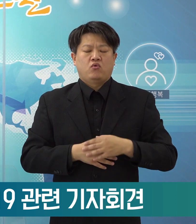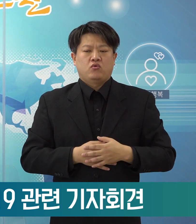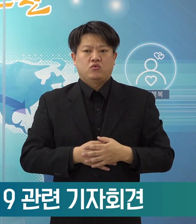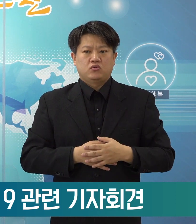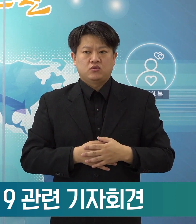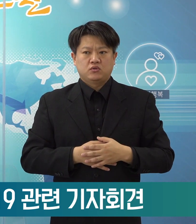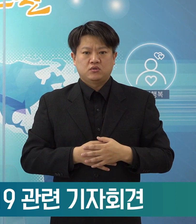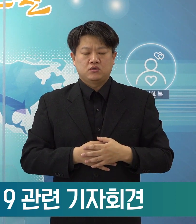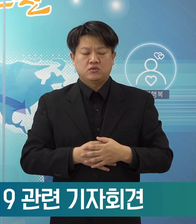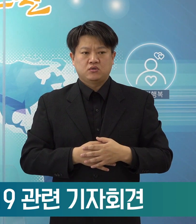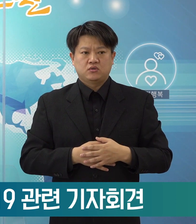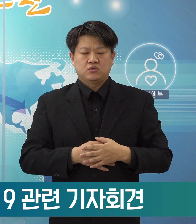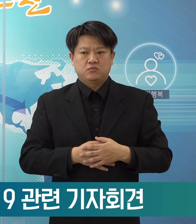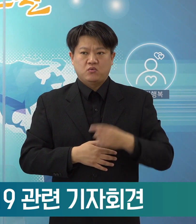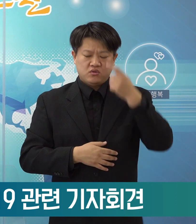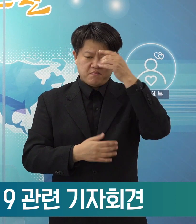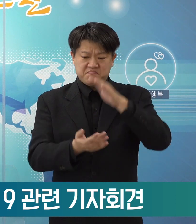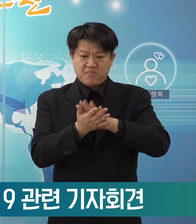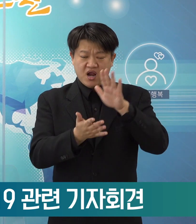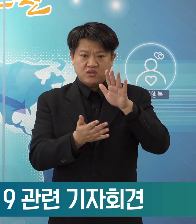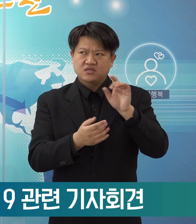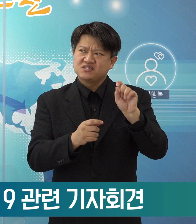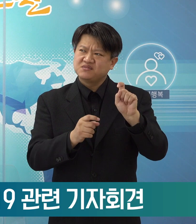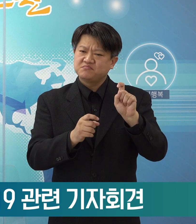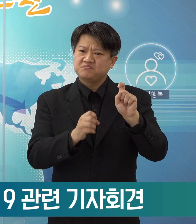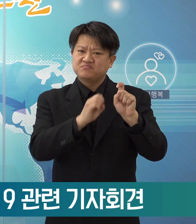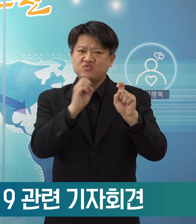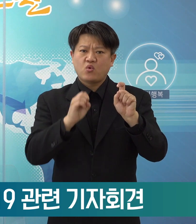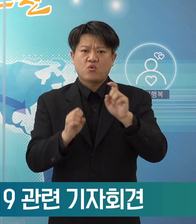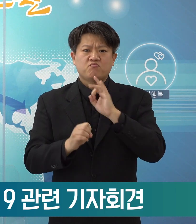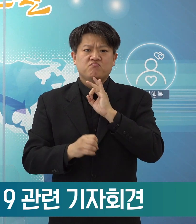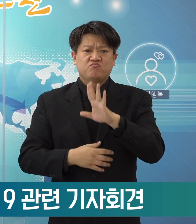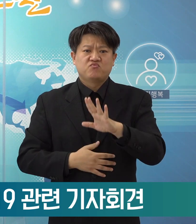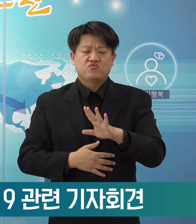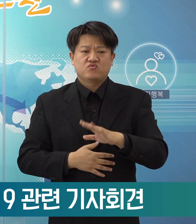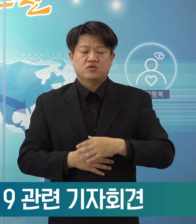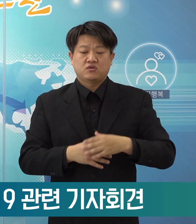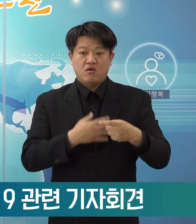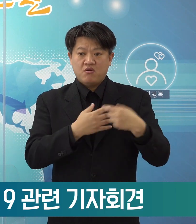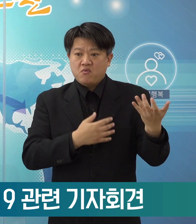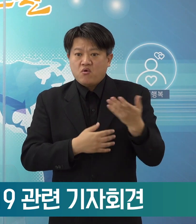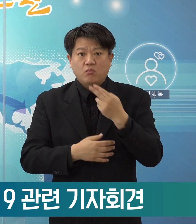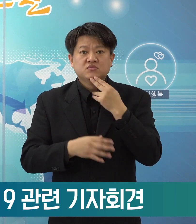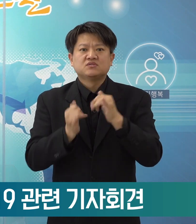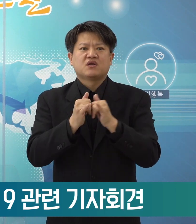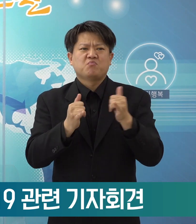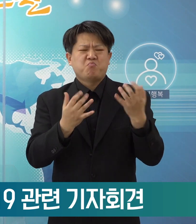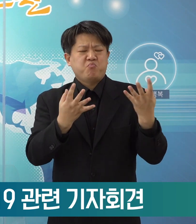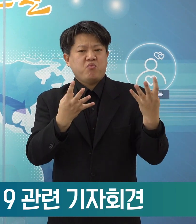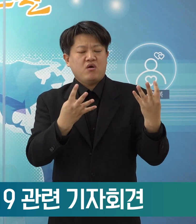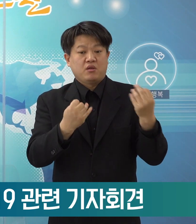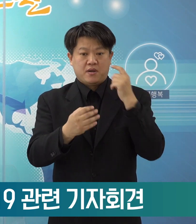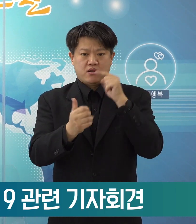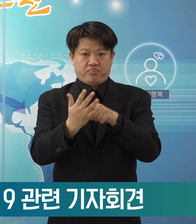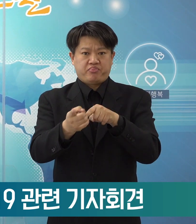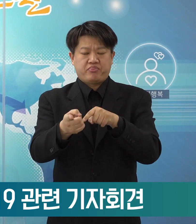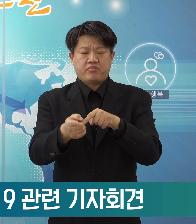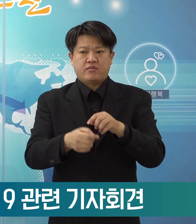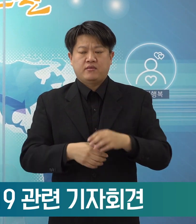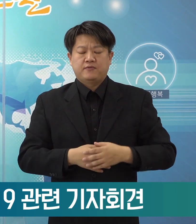발령 즉 발령이 나는 것은 10%밖에 되지 않을 정도로 무증상 환자가 많이 있습니다.